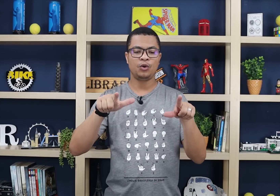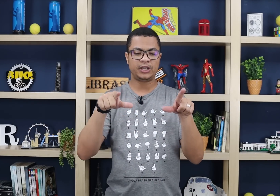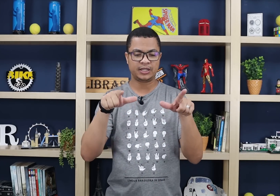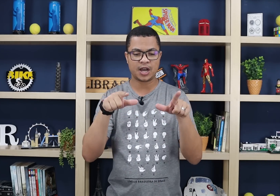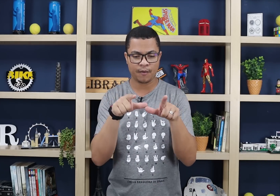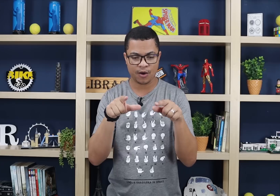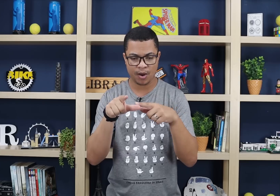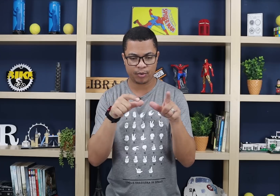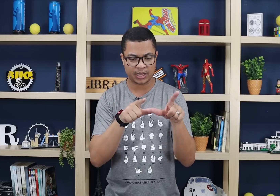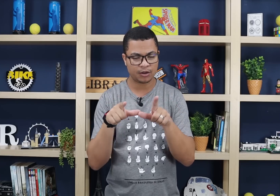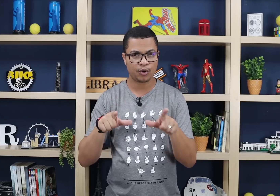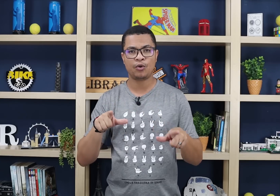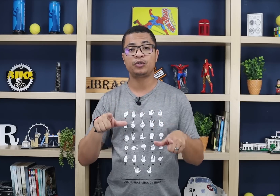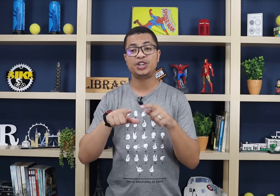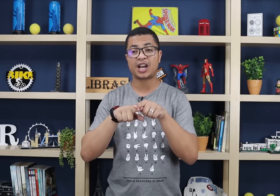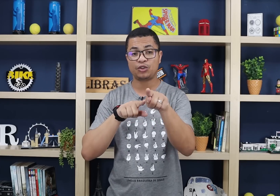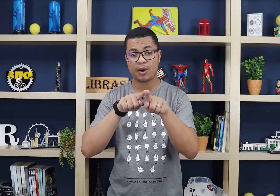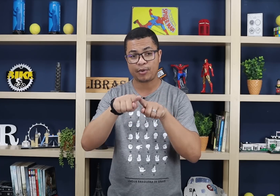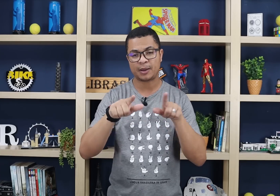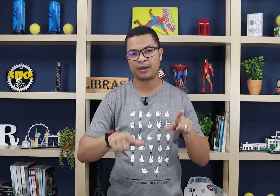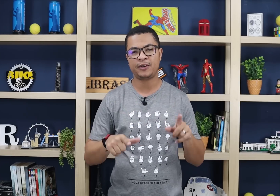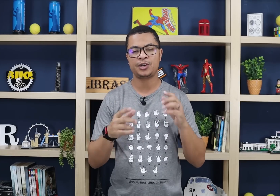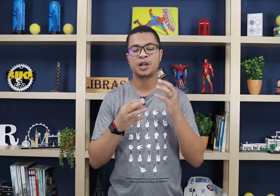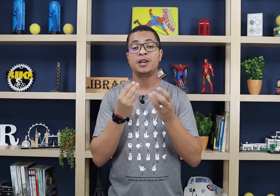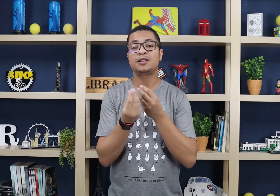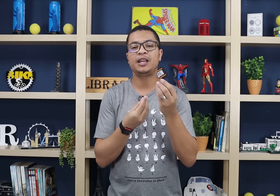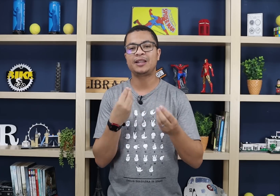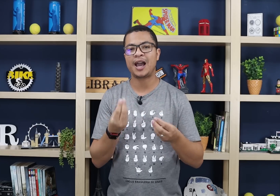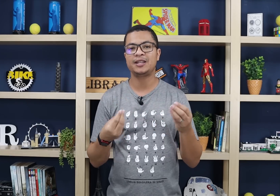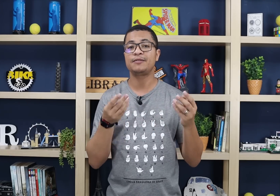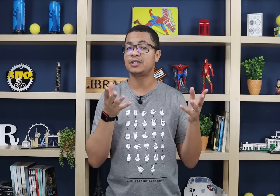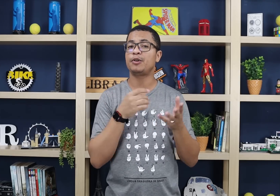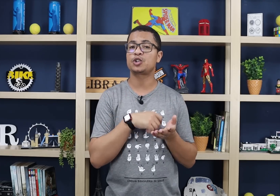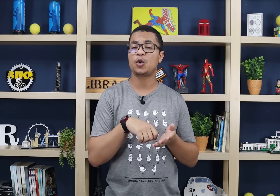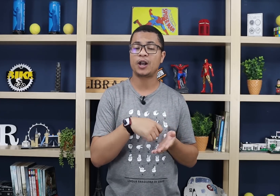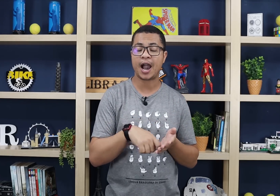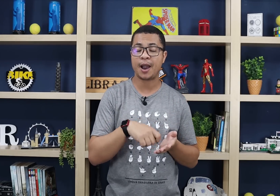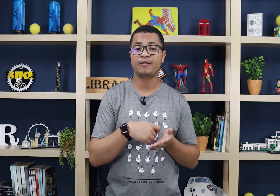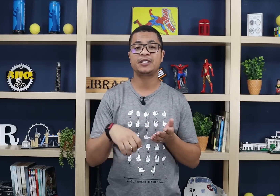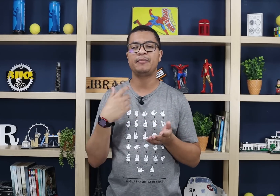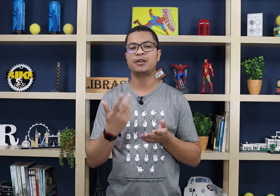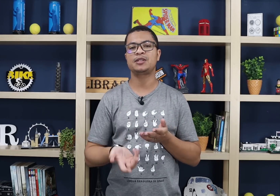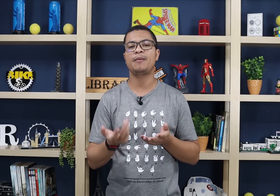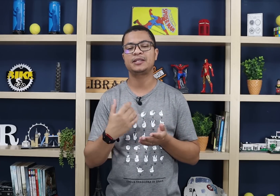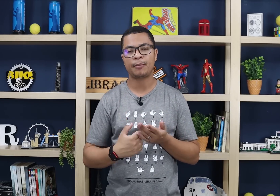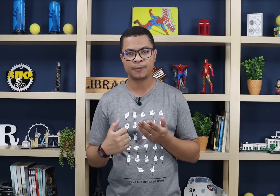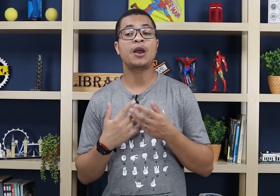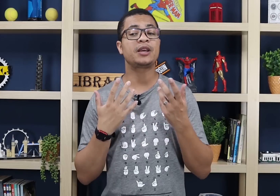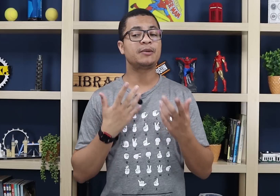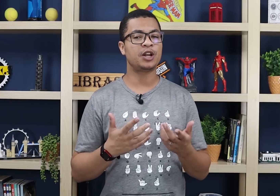o dedão é um apontado pro outro, o indicador aponta pra frente. São detalhes que você pode colocar pra você lembrar do sinal mais rápido. E aí o que você pode